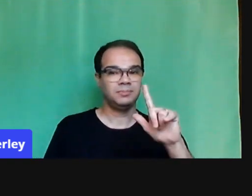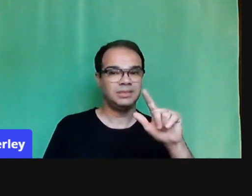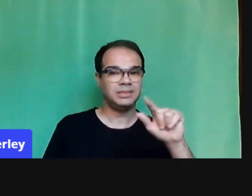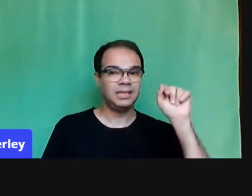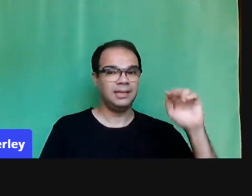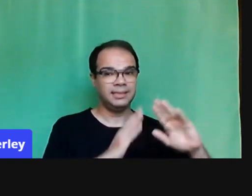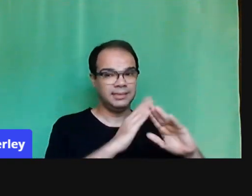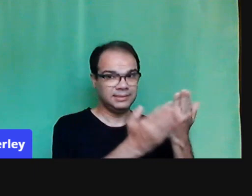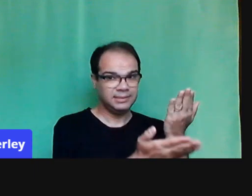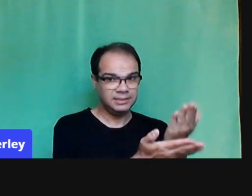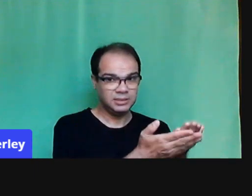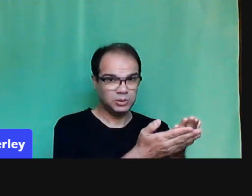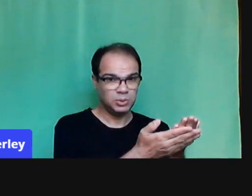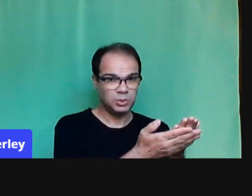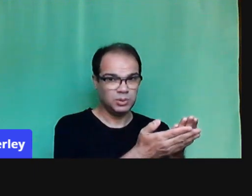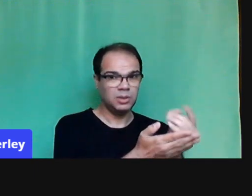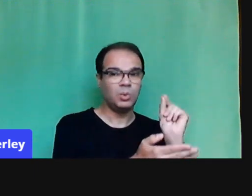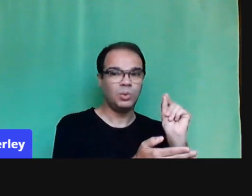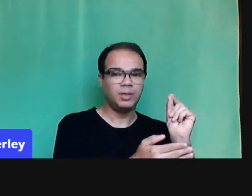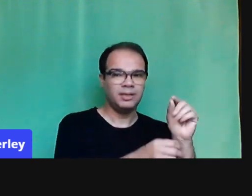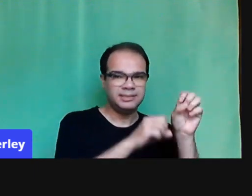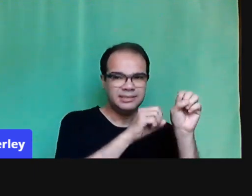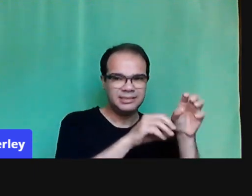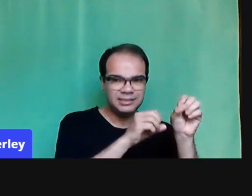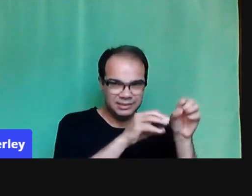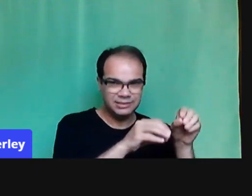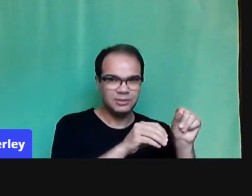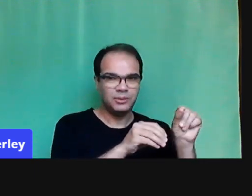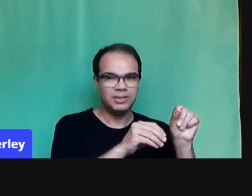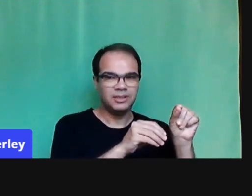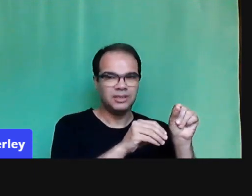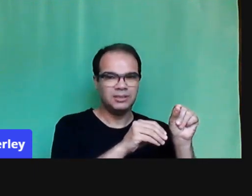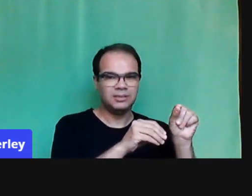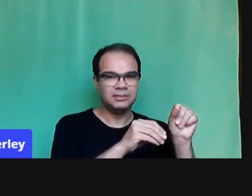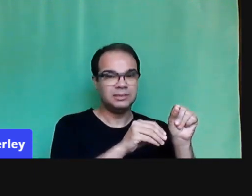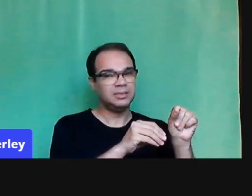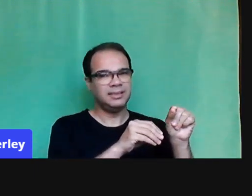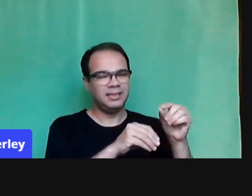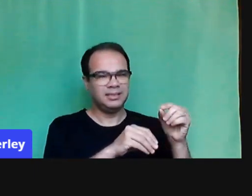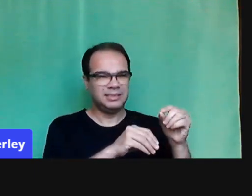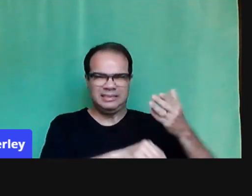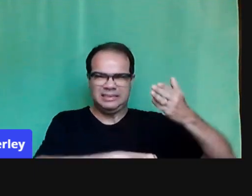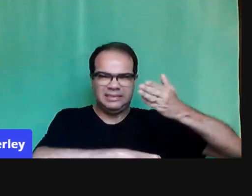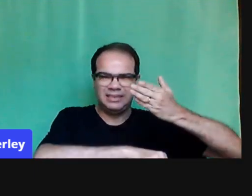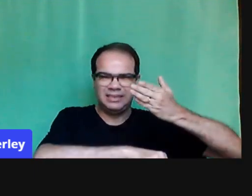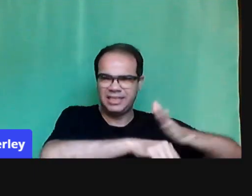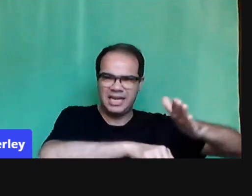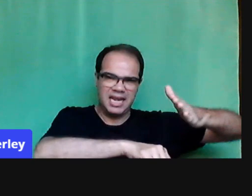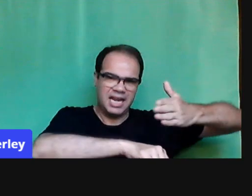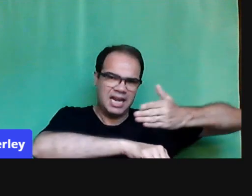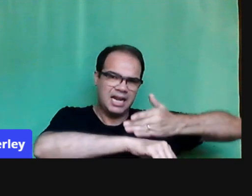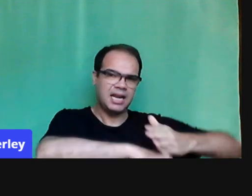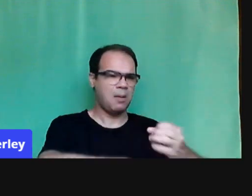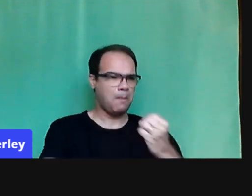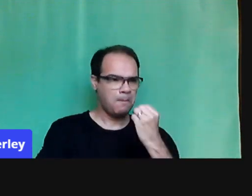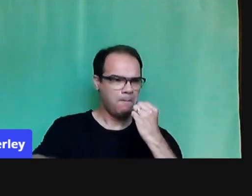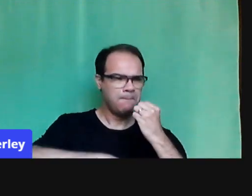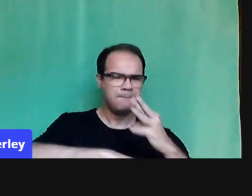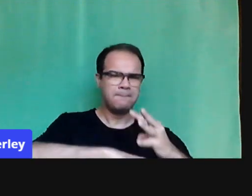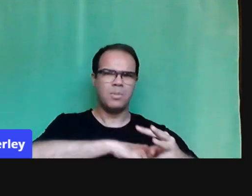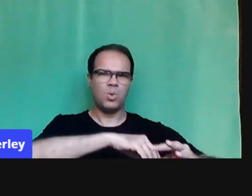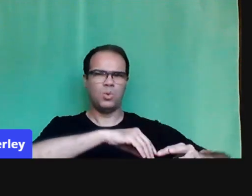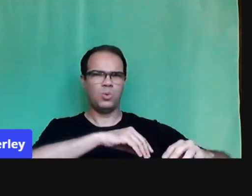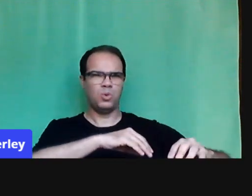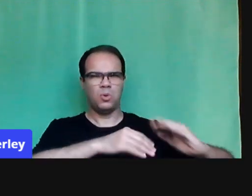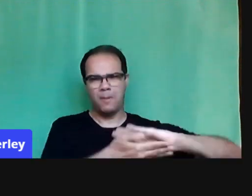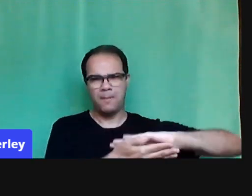condução de políticas educacionais em períodos emergenciais. E nós não estamos falando apenas na nossa rede, na SEMED, não. Nós estamos